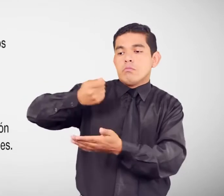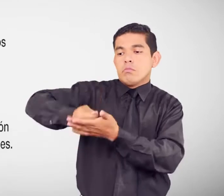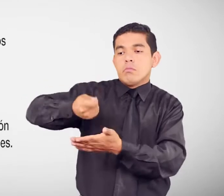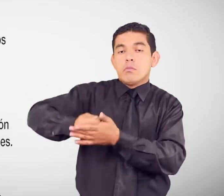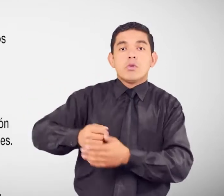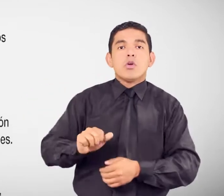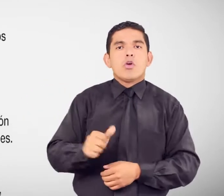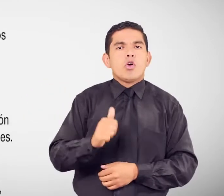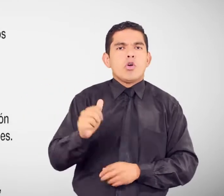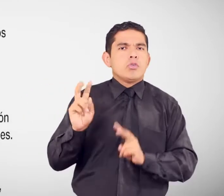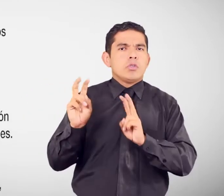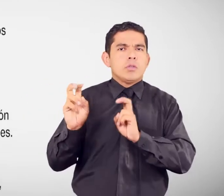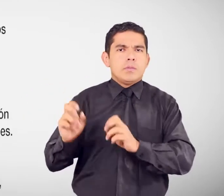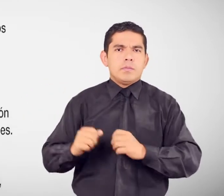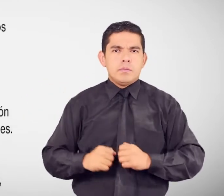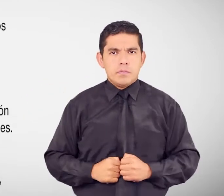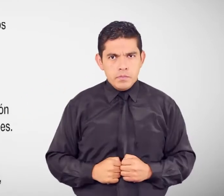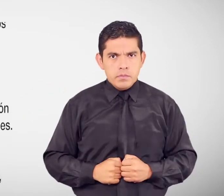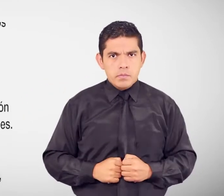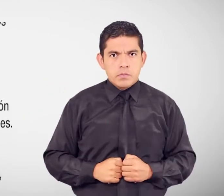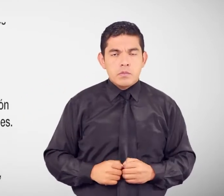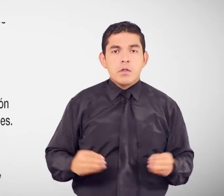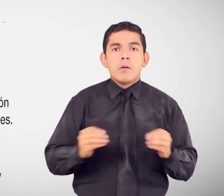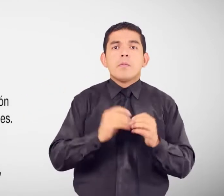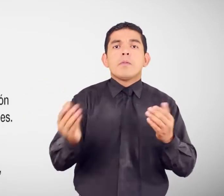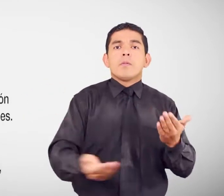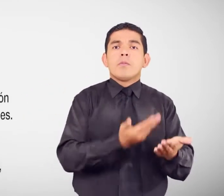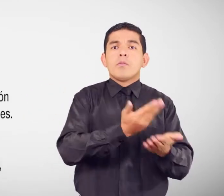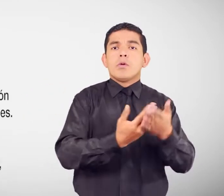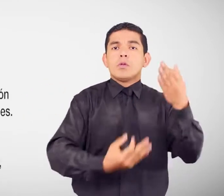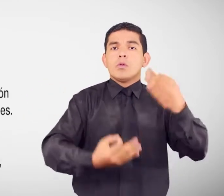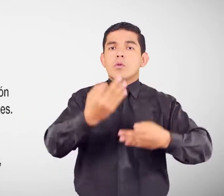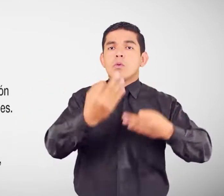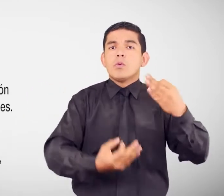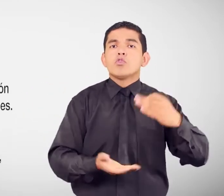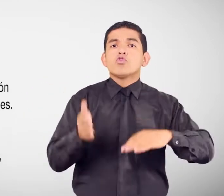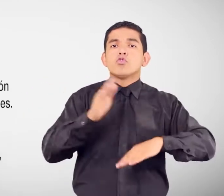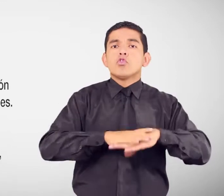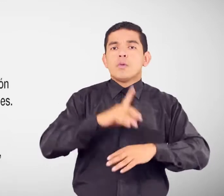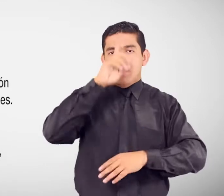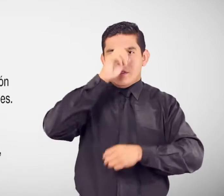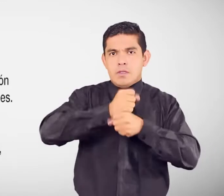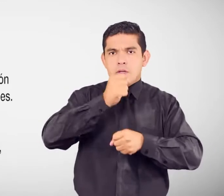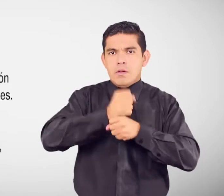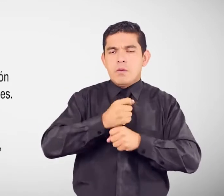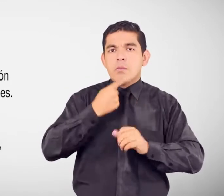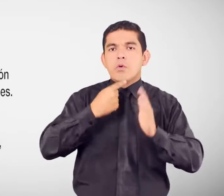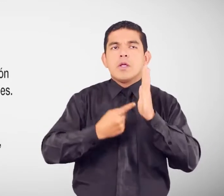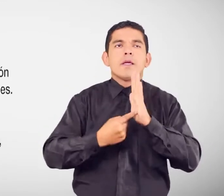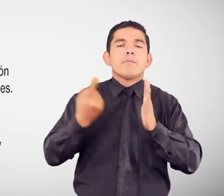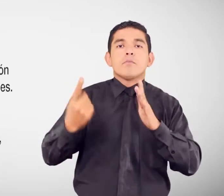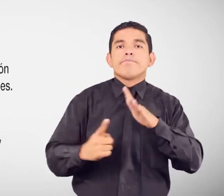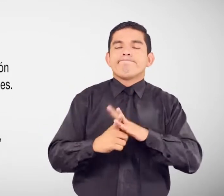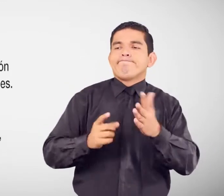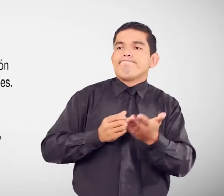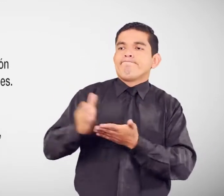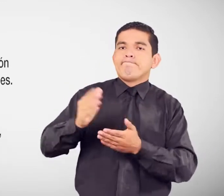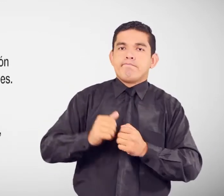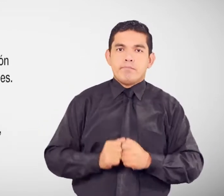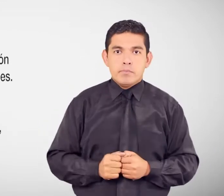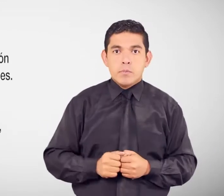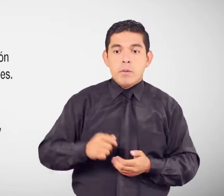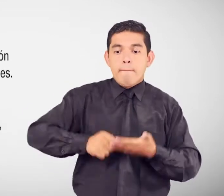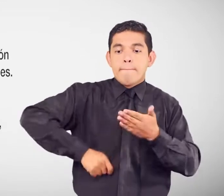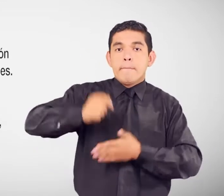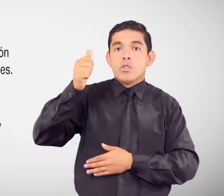y otros afines Interponer juicios relacionados con temas laborales como despido intempestivo, visto